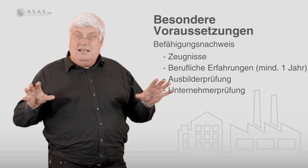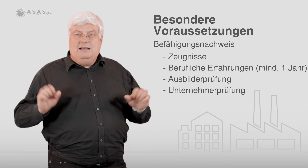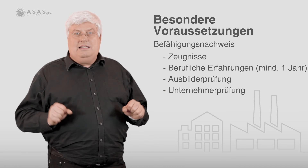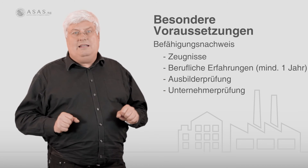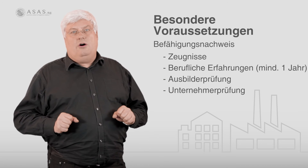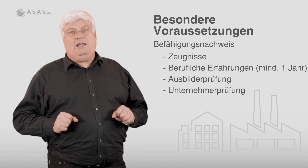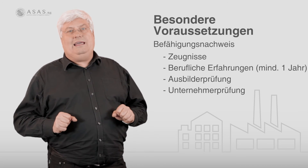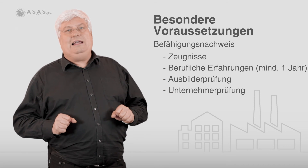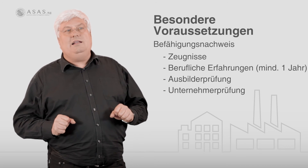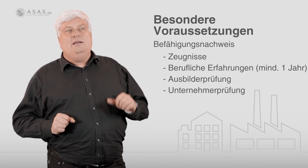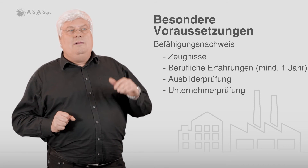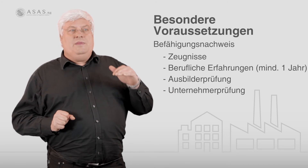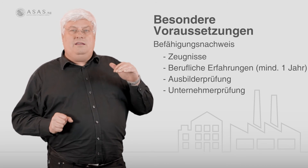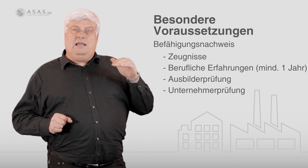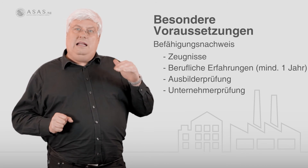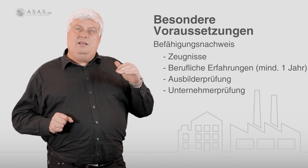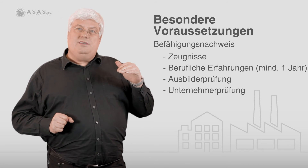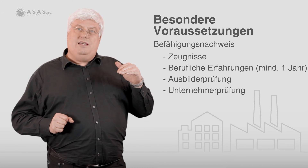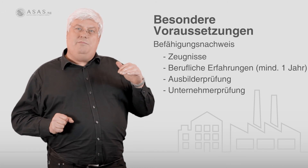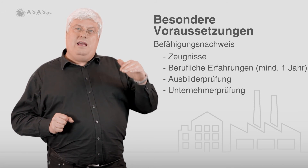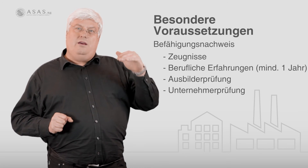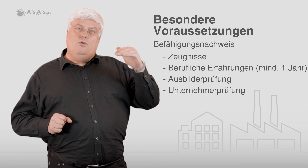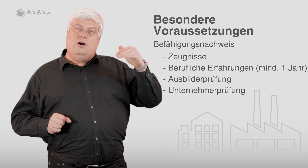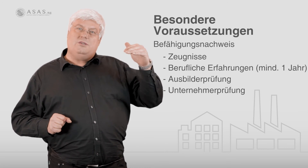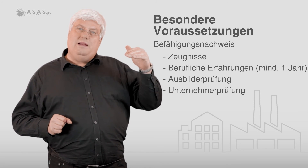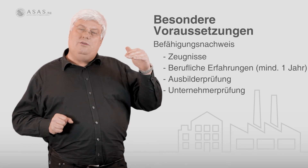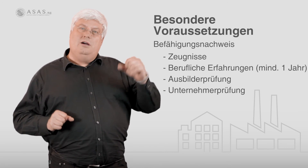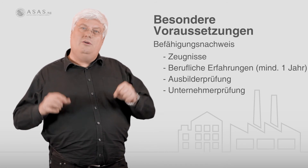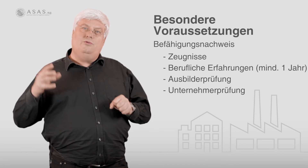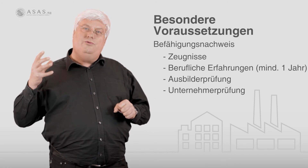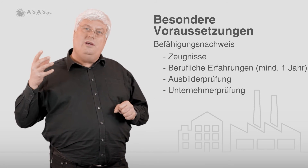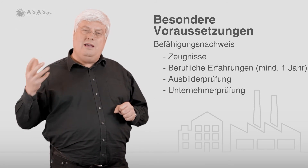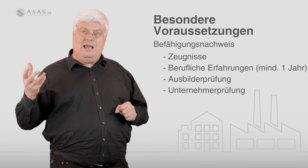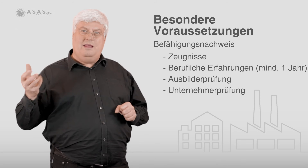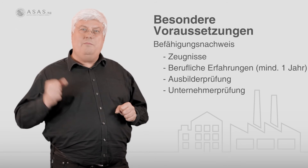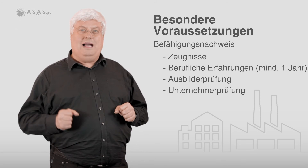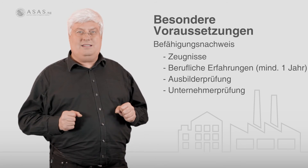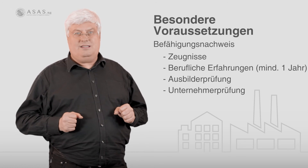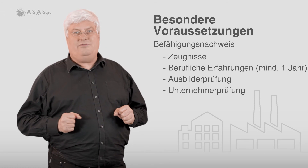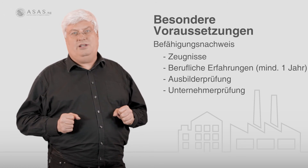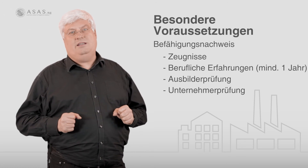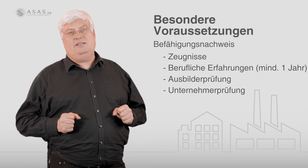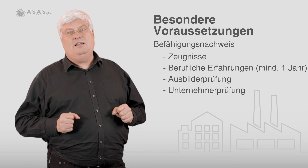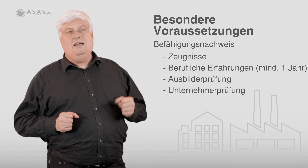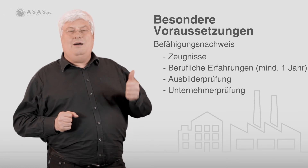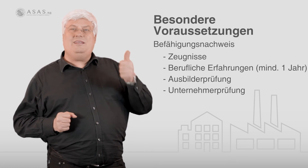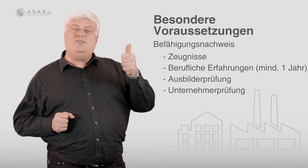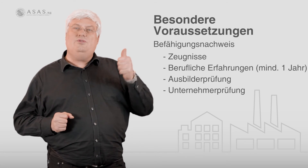genau geregelt. In der Regel ist es eben eine hohe Ausbildung und ein Praxiserfordernis. Aber das ist nur die